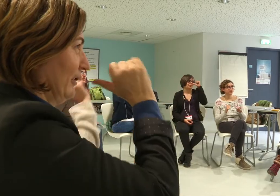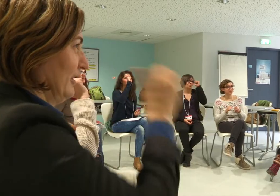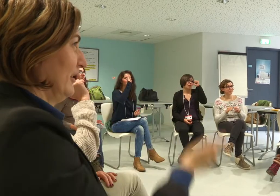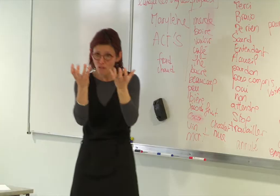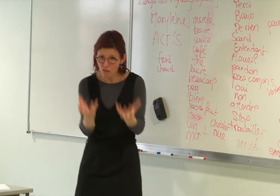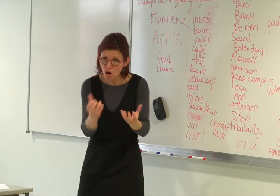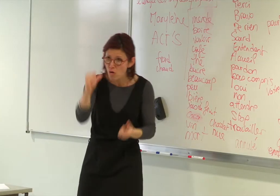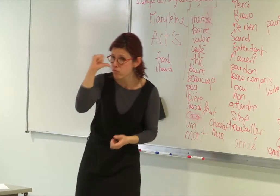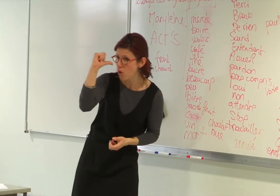voilà, à l'issue de cet après-midi.